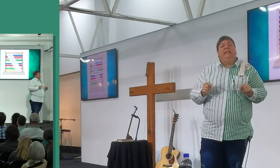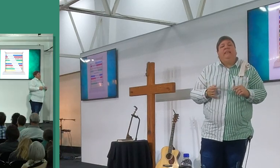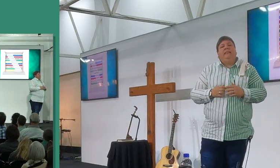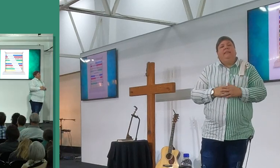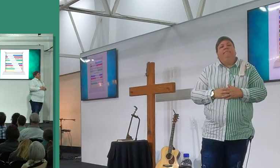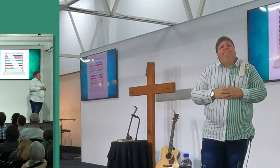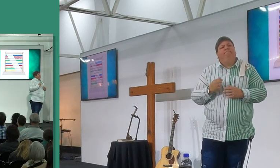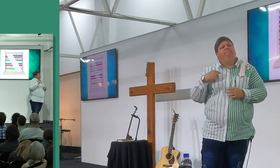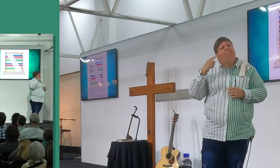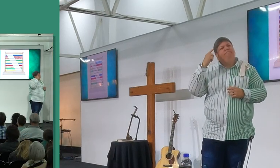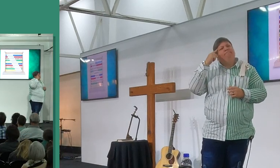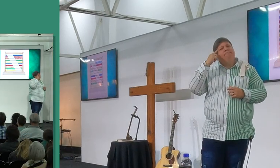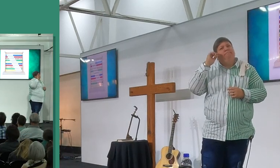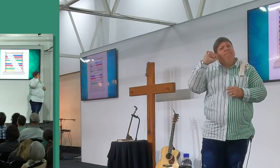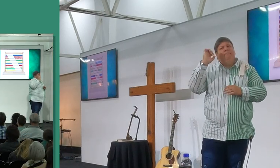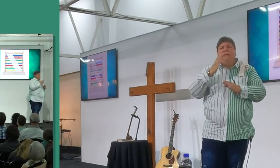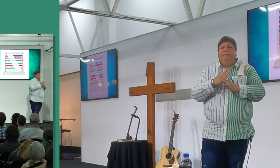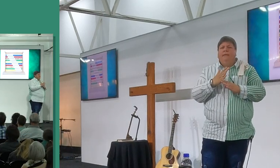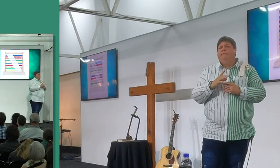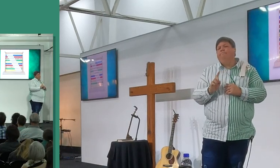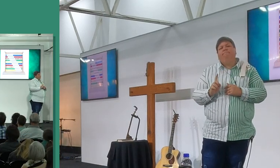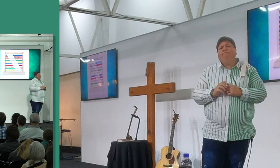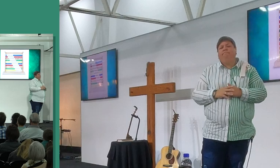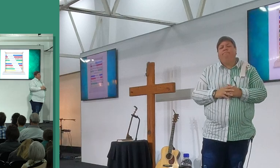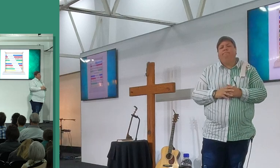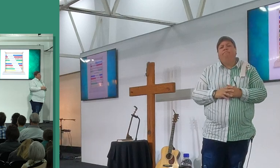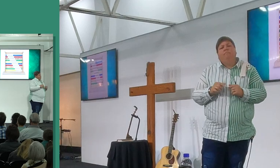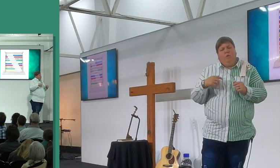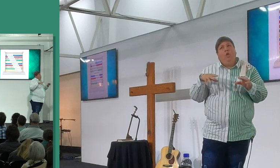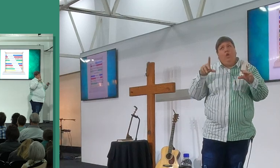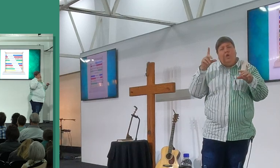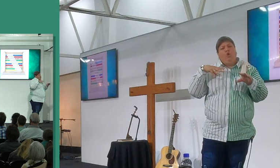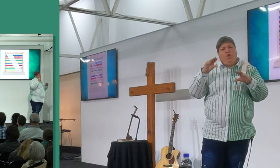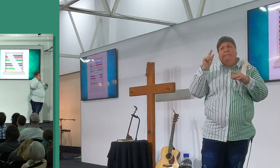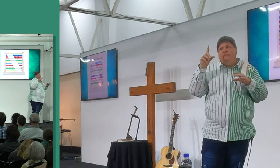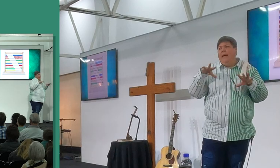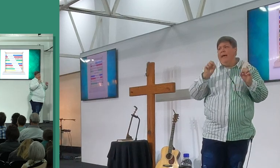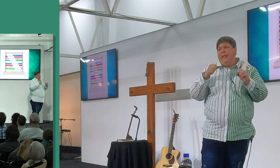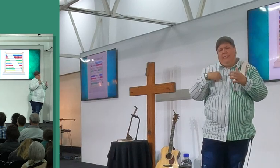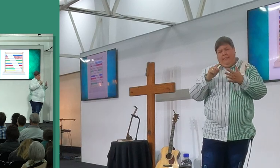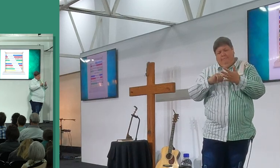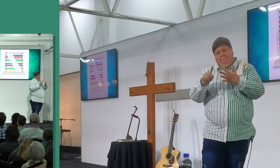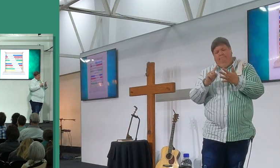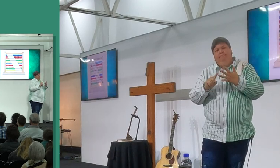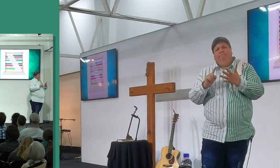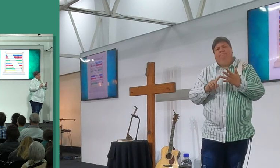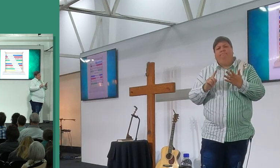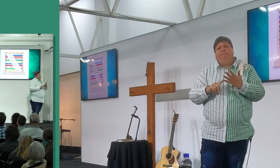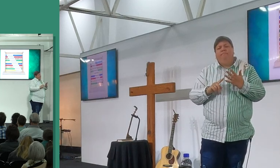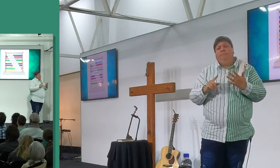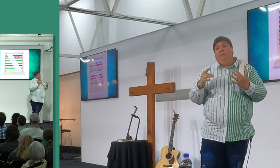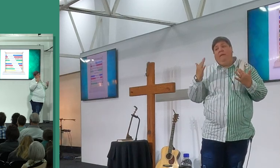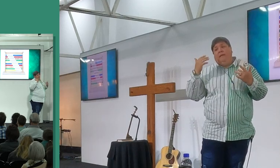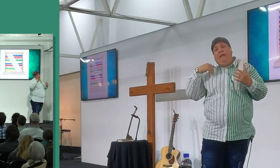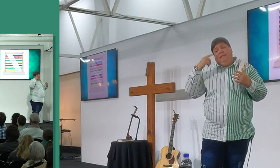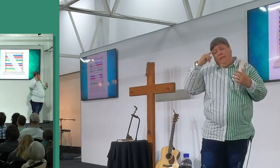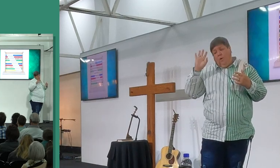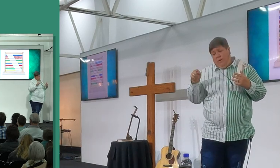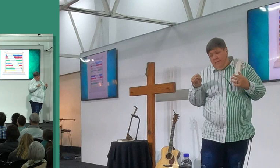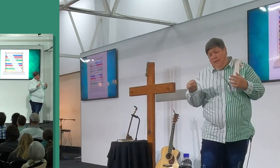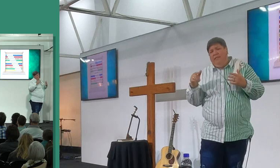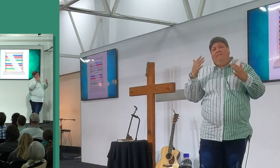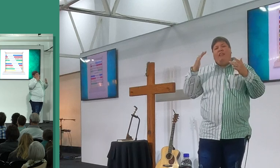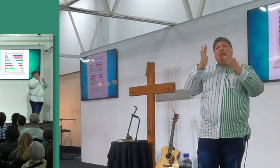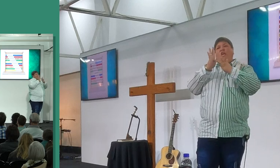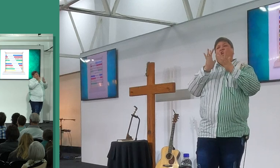bietjie dink in die machtige dade, ek wil nie dink, ek het nou my redding genoem, Heere, dankie, dat die Jesus vir my in die kruis is, dis so, weet jy, wanneer ek dink daar oor, wat die